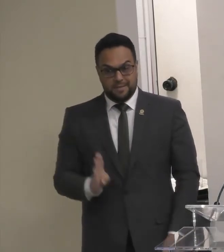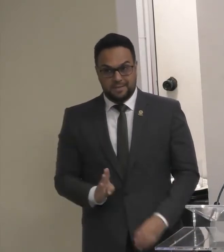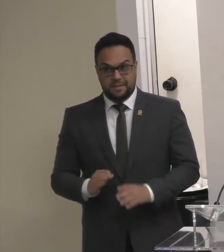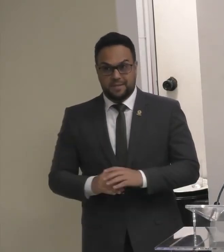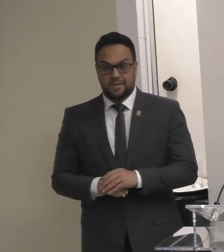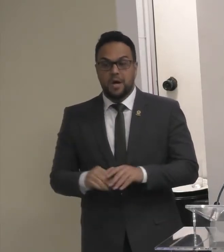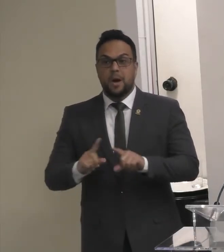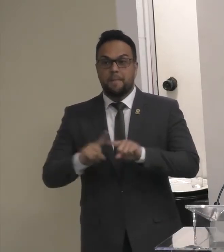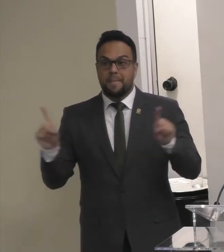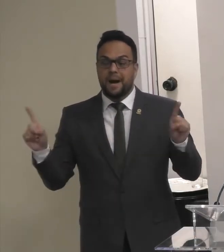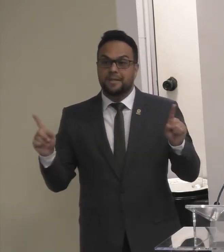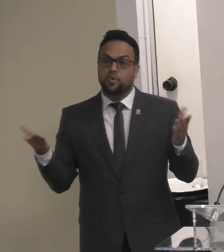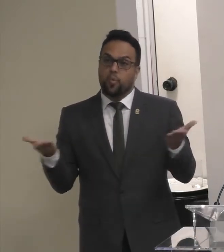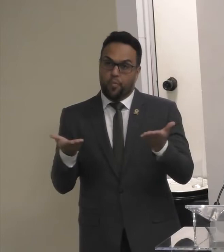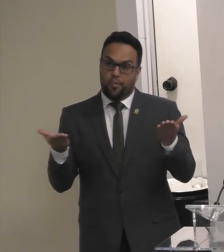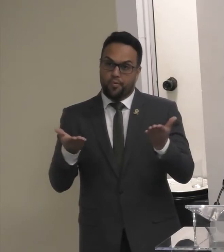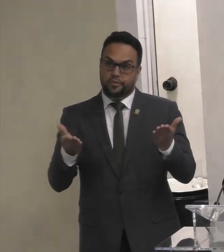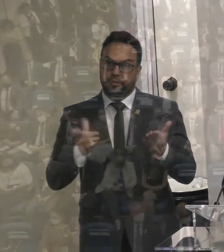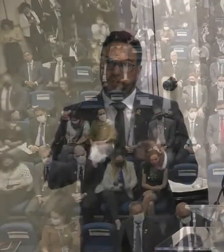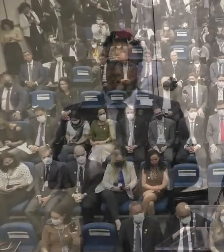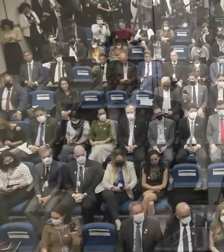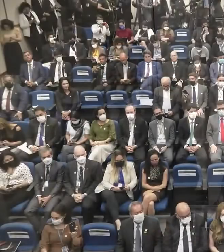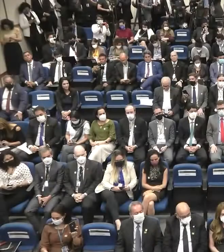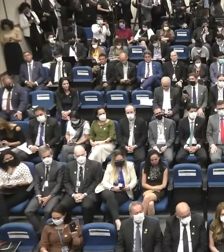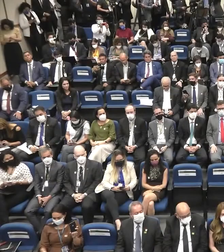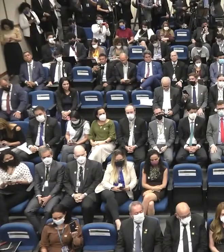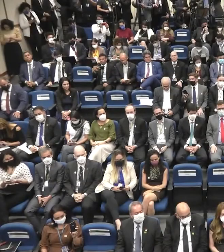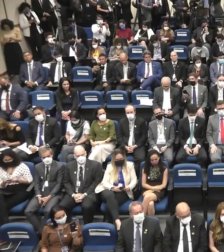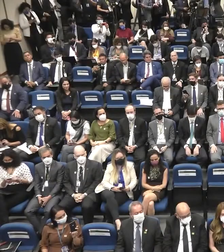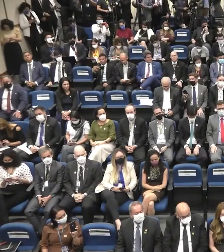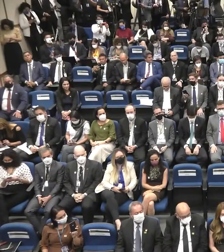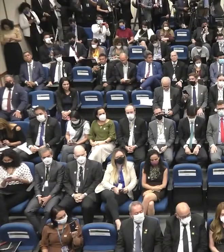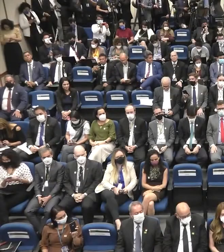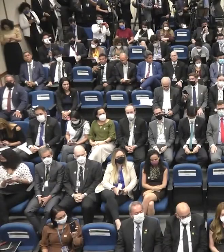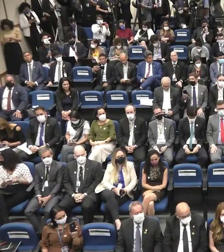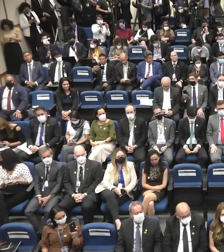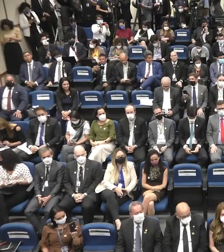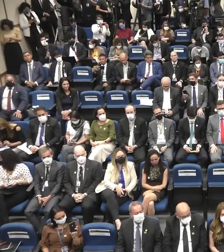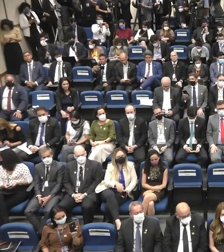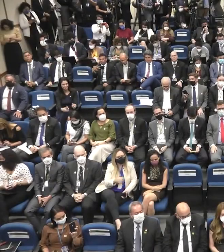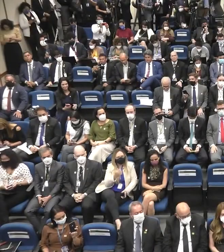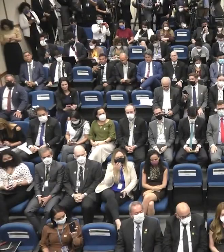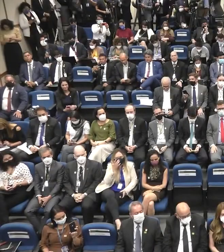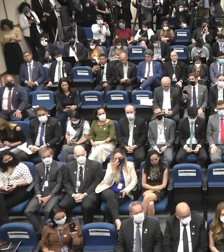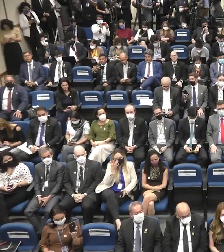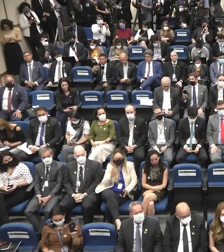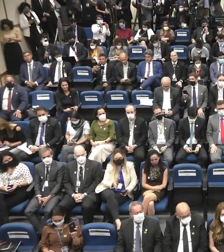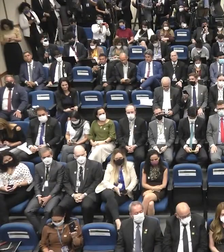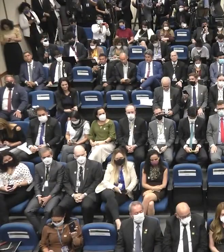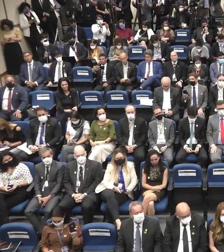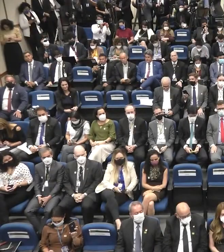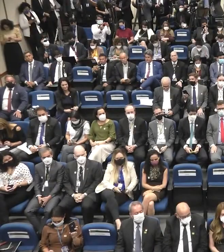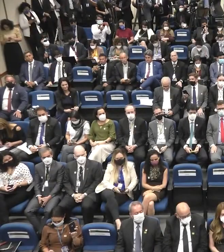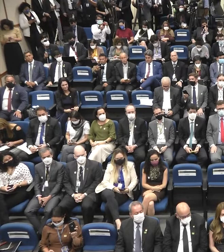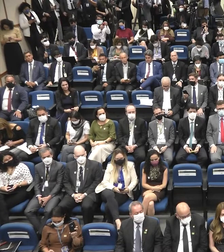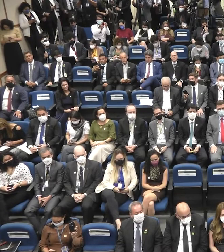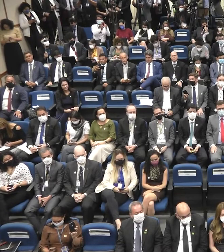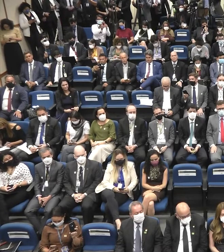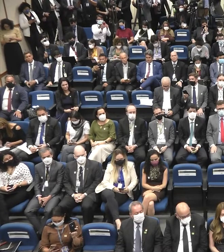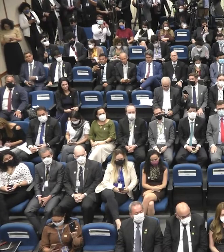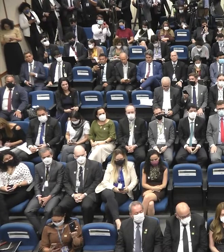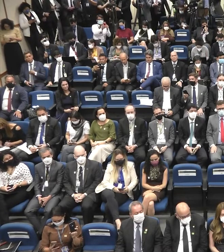Alcança Apenas hoje 52% Ou seja Metade Dos brasileiros Que tem